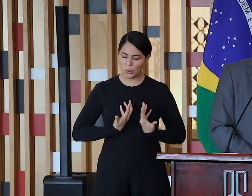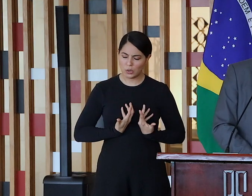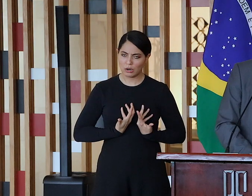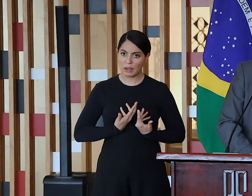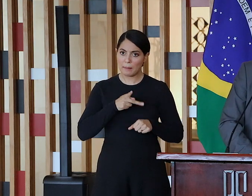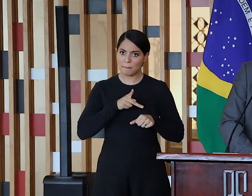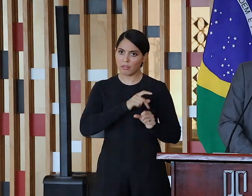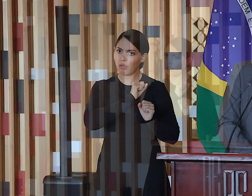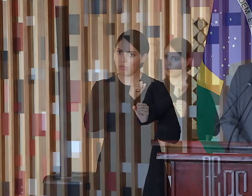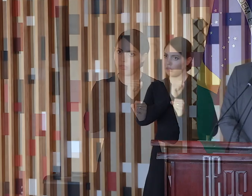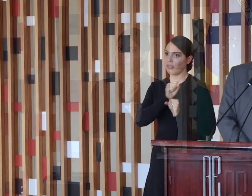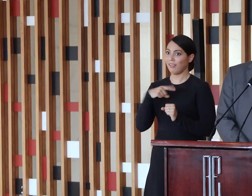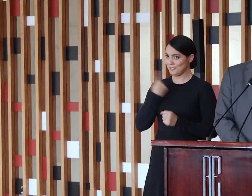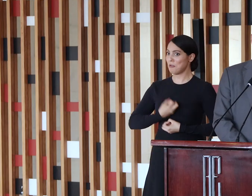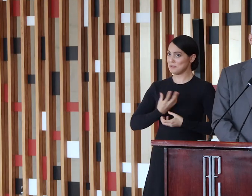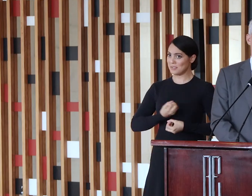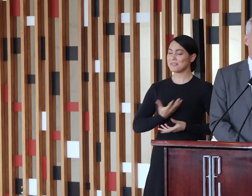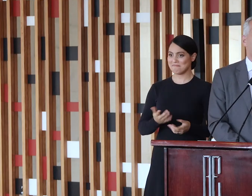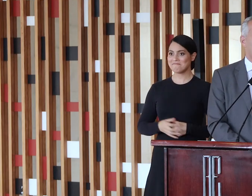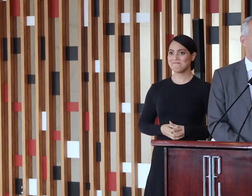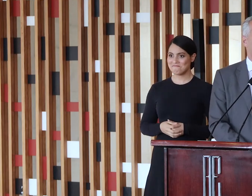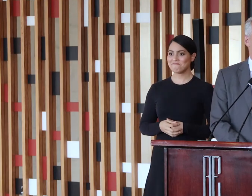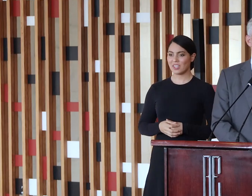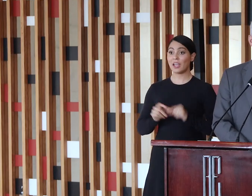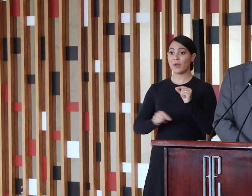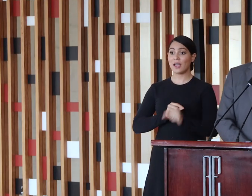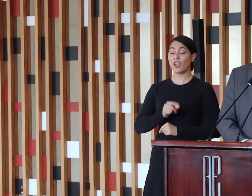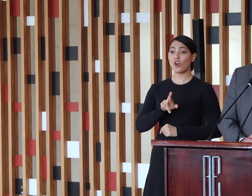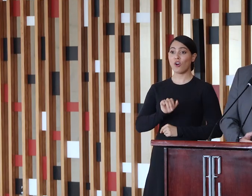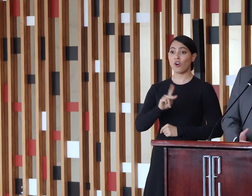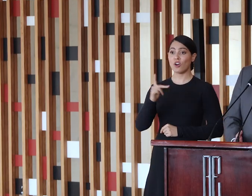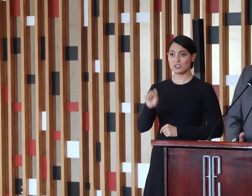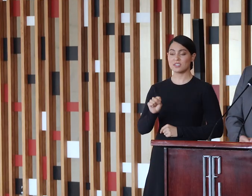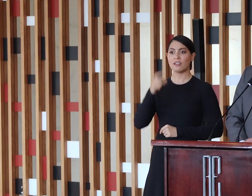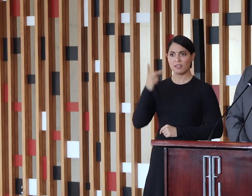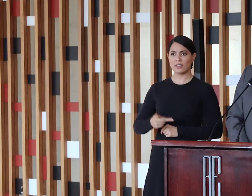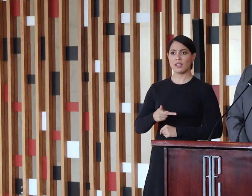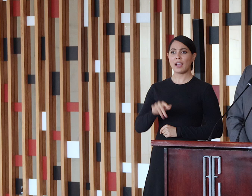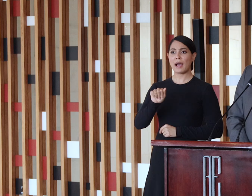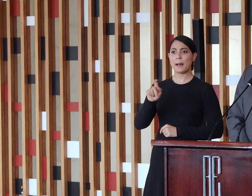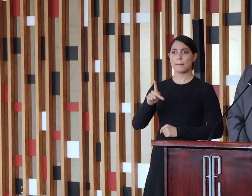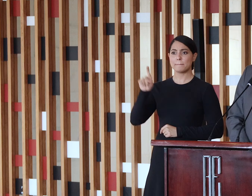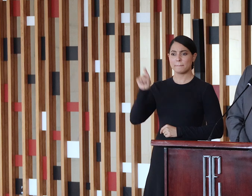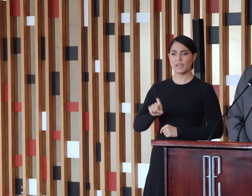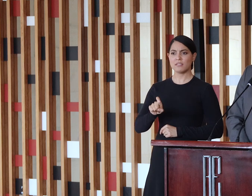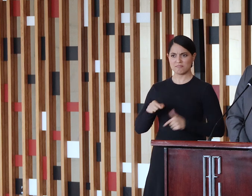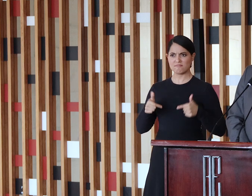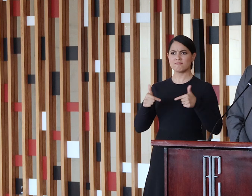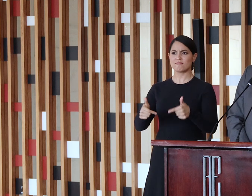expressão. Mas, com certeza, e esse gesto aqui, Pestana, da Apex, que faz, é um gesto de estímulo para que o setor